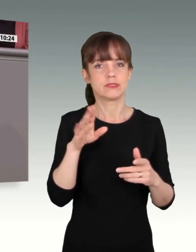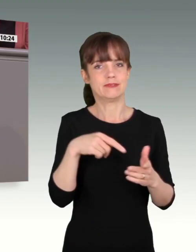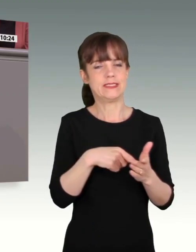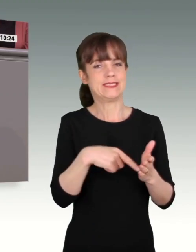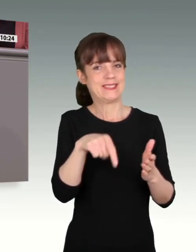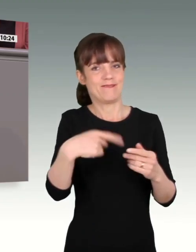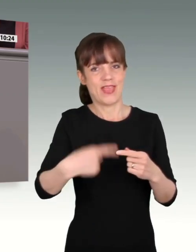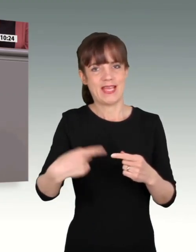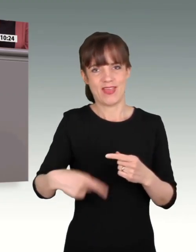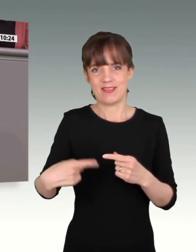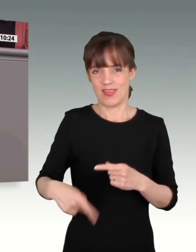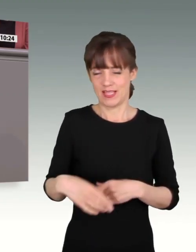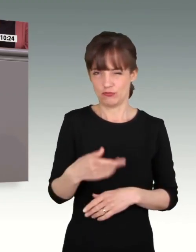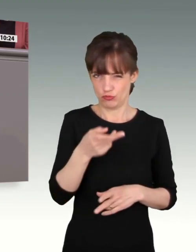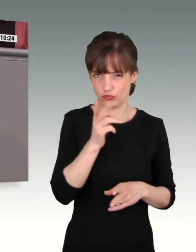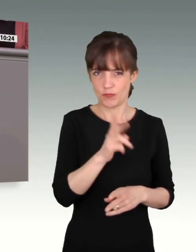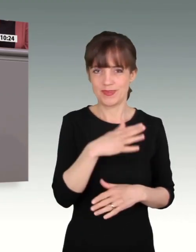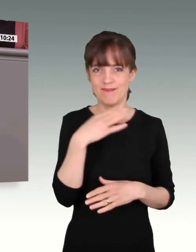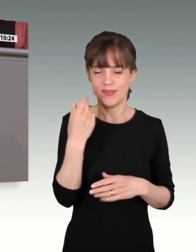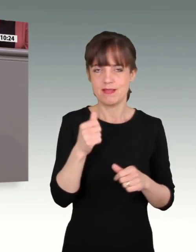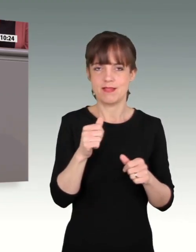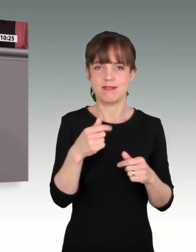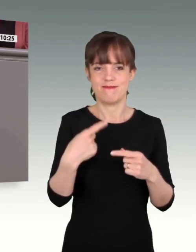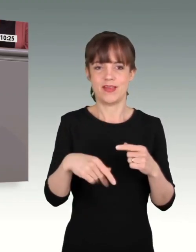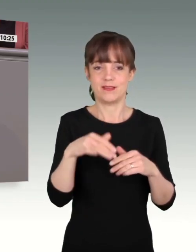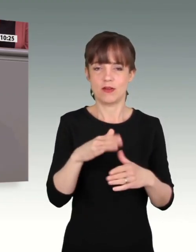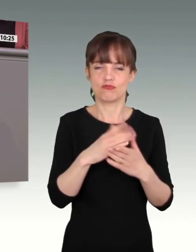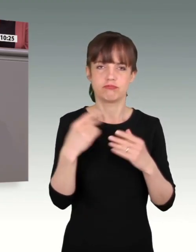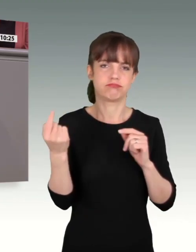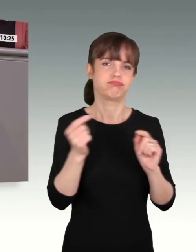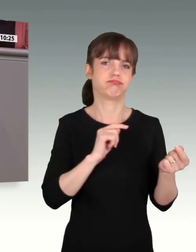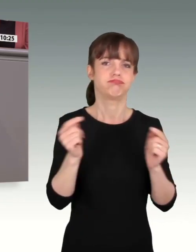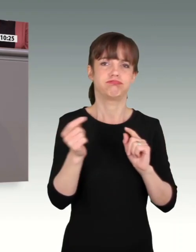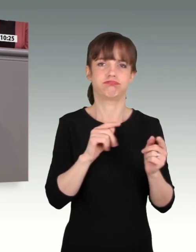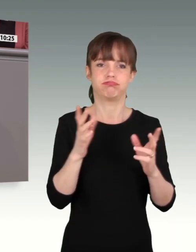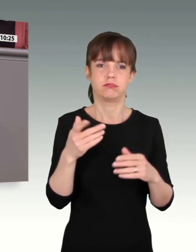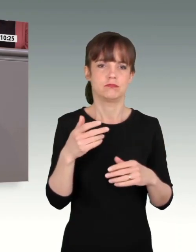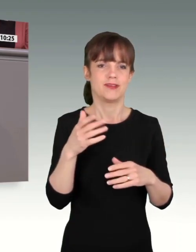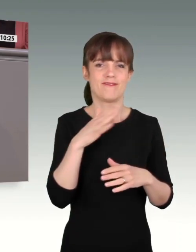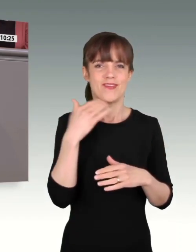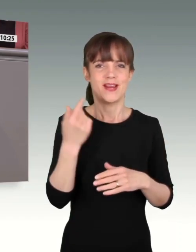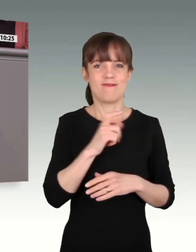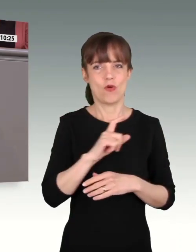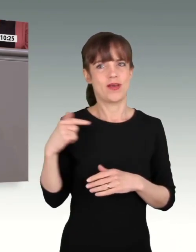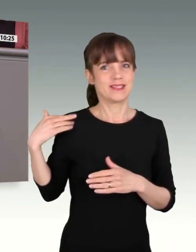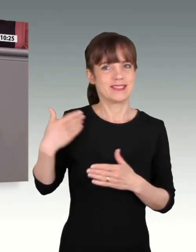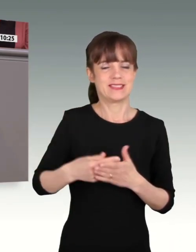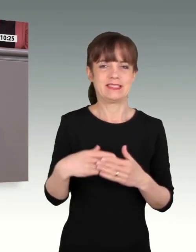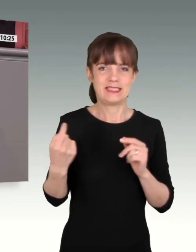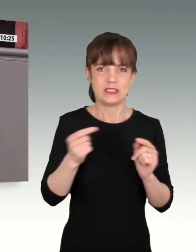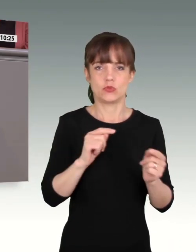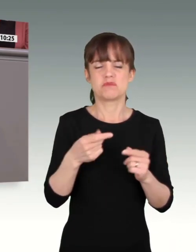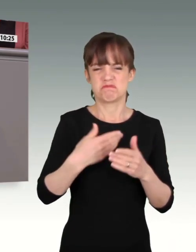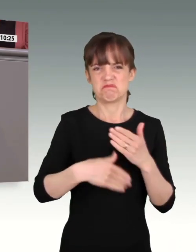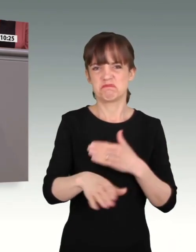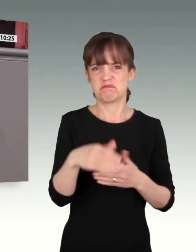hier viele Defizite haben. Und darüber diskutieren wir ja schon jetzt munter seit vielen, vielen Wochen. Und das wird auch sicherlich